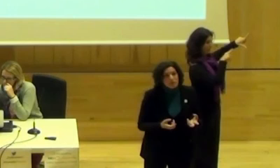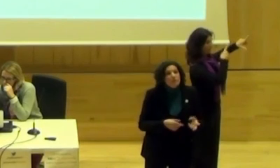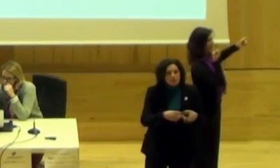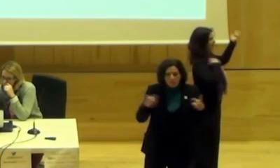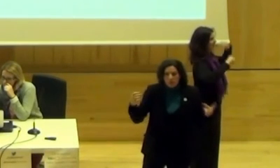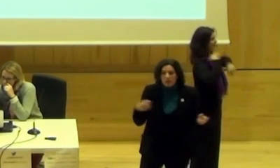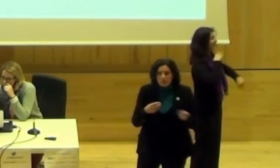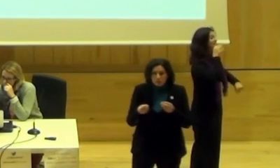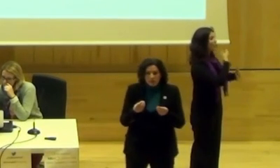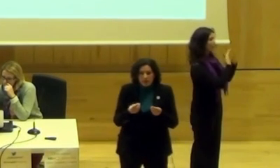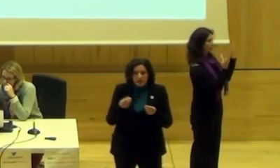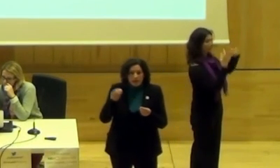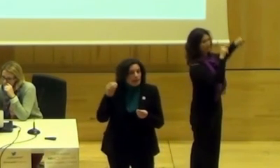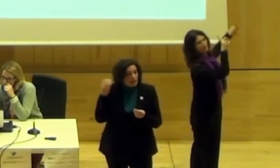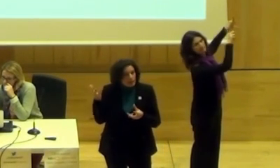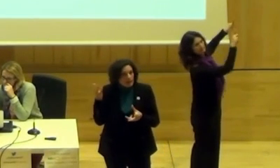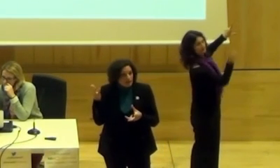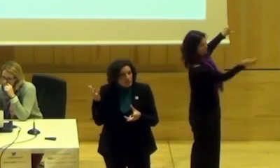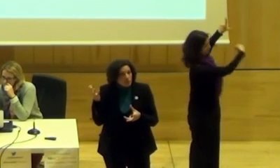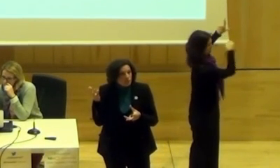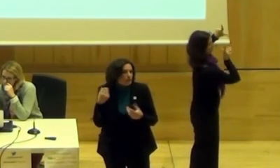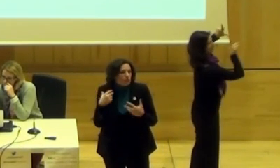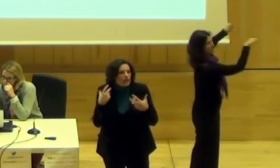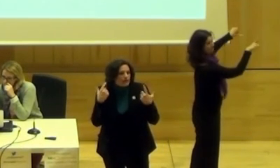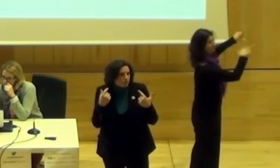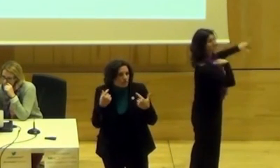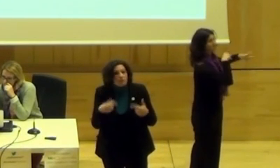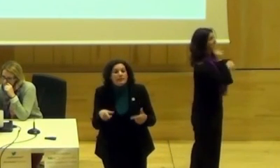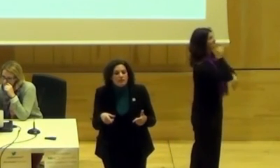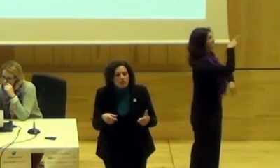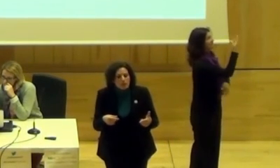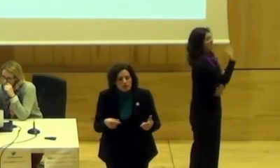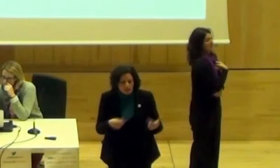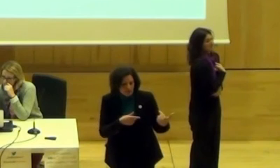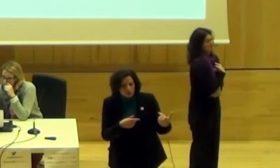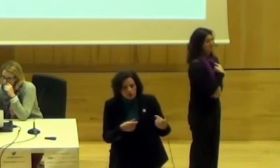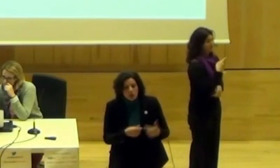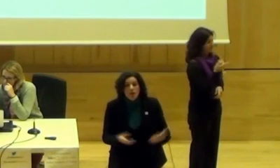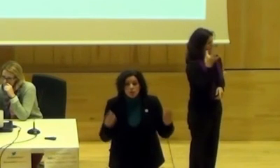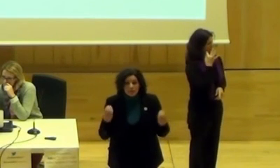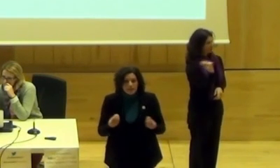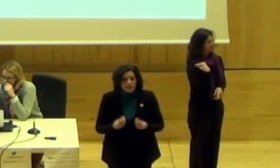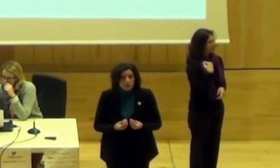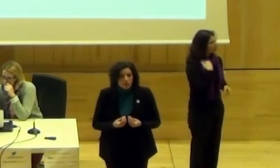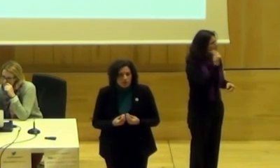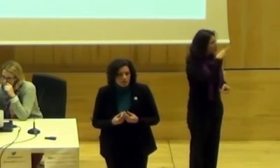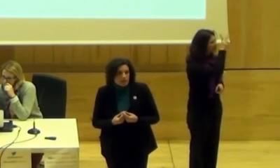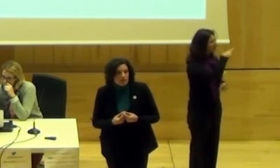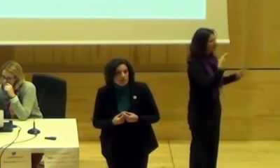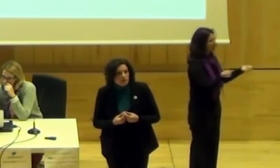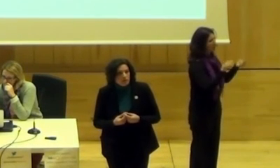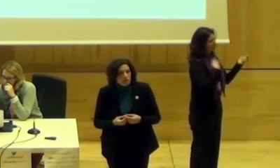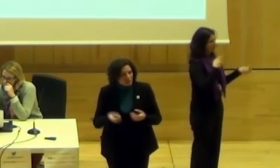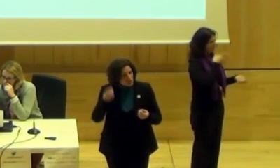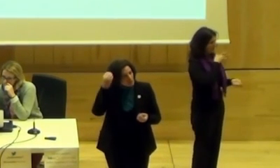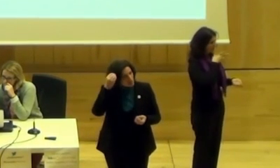nación del siglo XIX. Entonces, muchas veces las vemos, pero no las asumimos. Y esta señora me he dicho, la que pregunto es que yo pensaba que era un